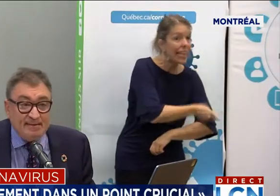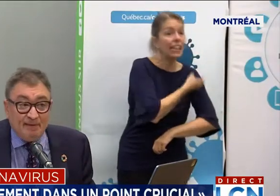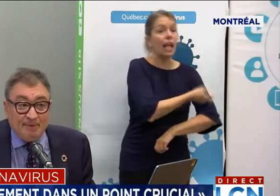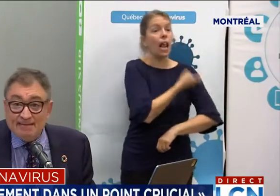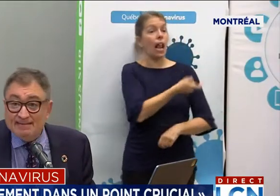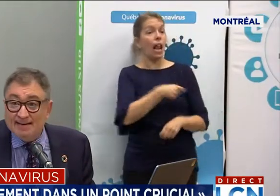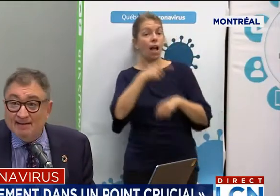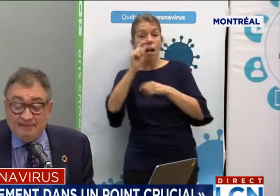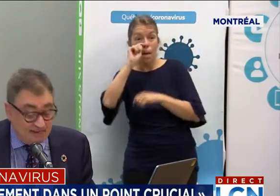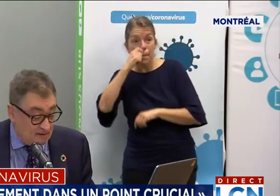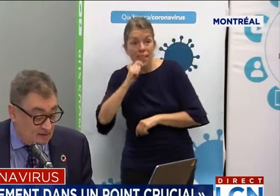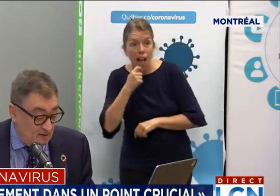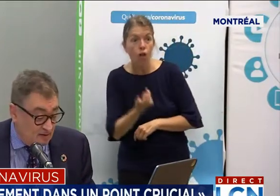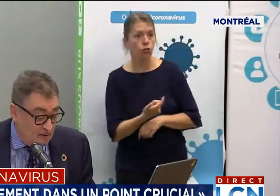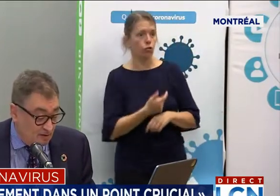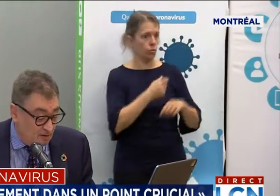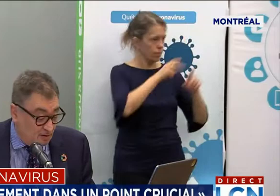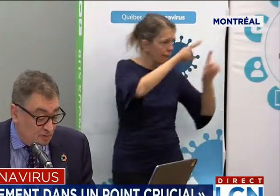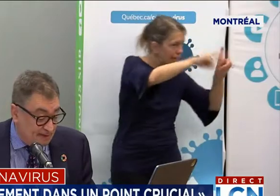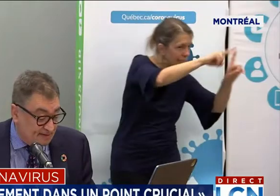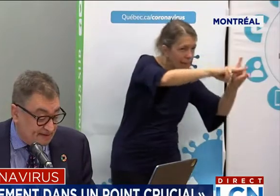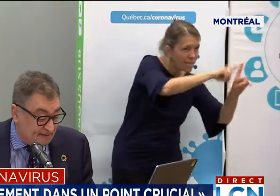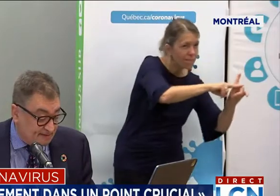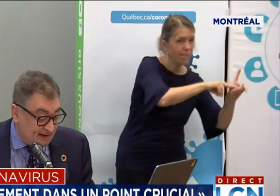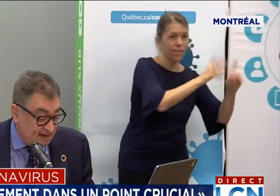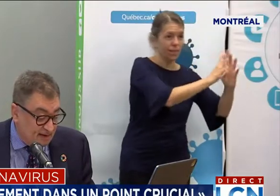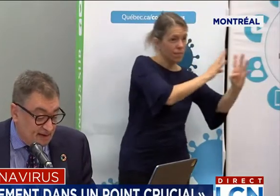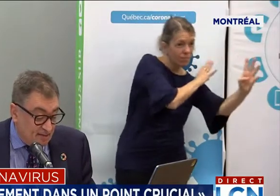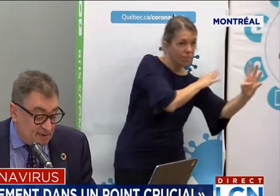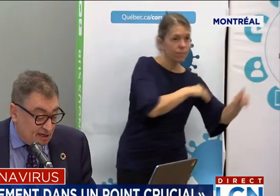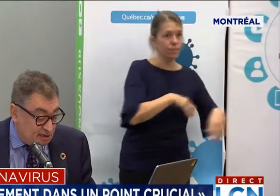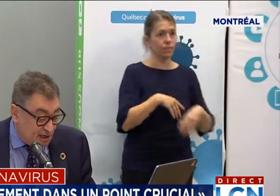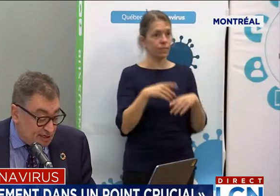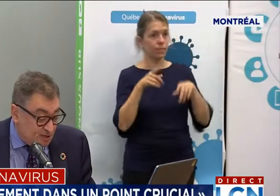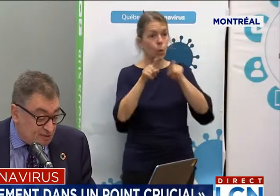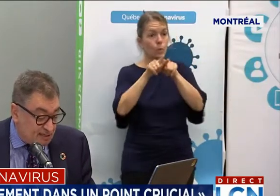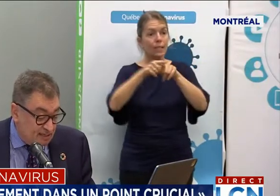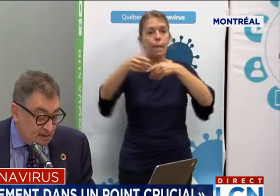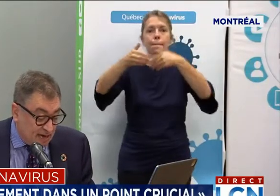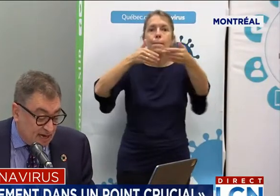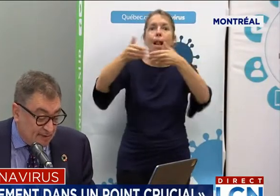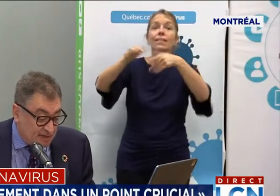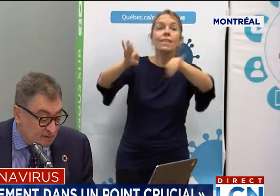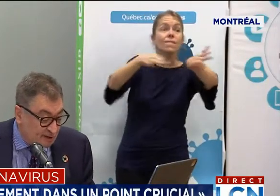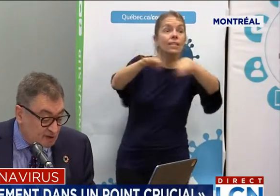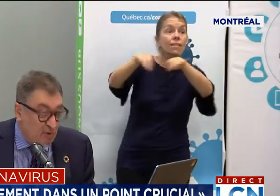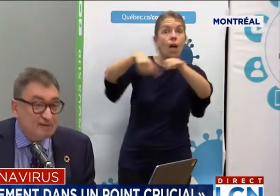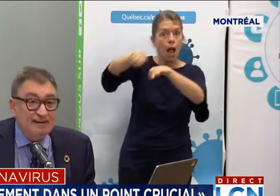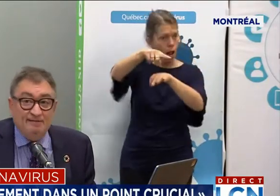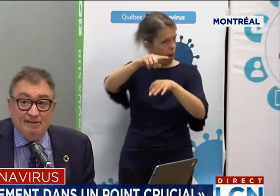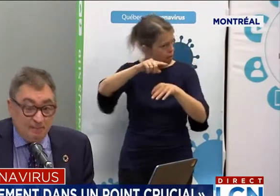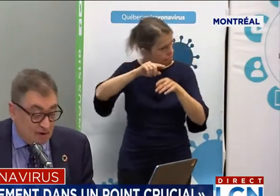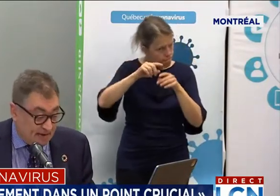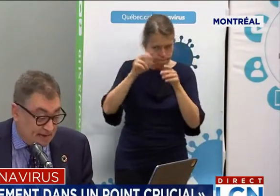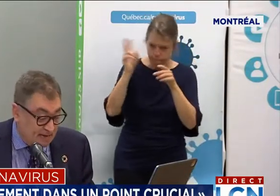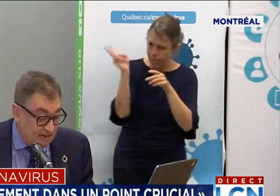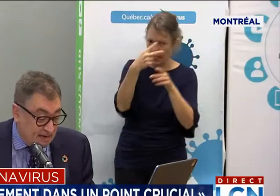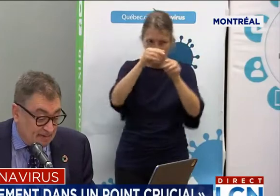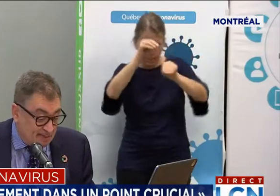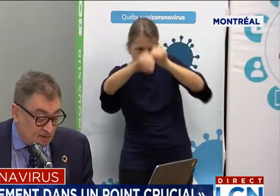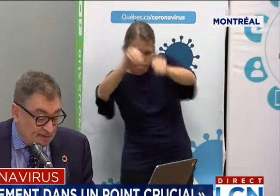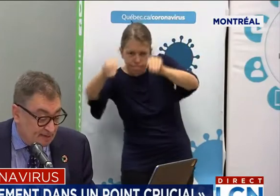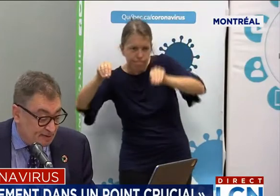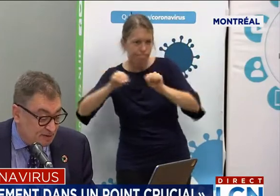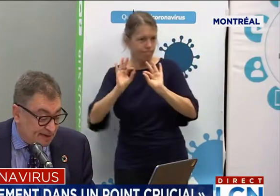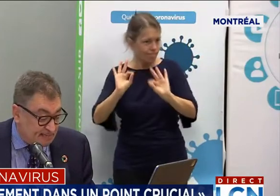-vous qui a été mis en place à la ville, aux places des festivals. Puis, je salue aussi la collaboration fructueuse avec la ville de Montréal,